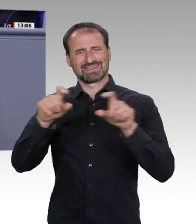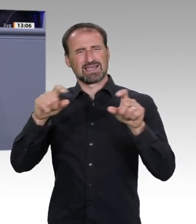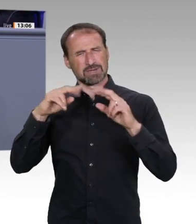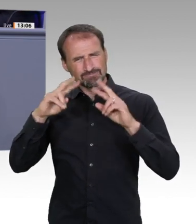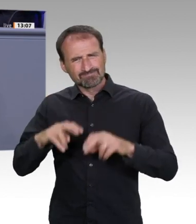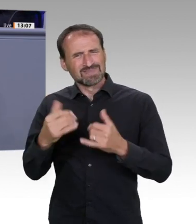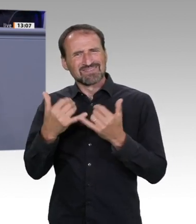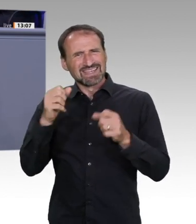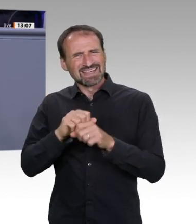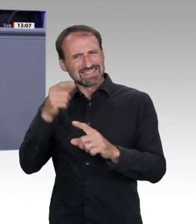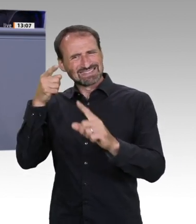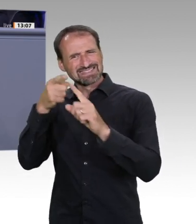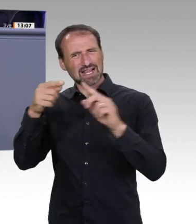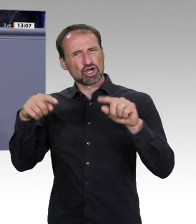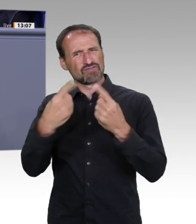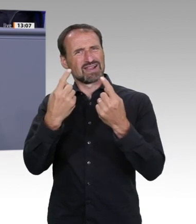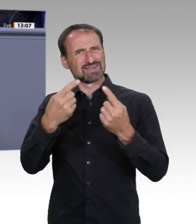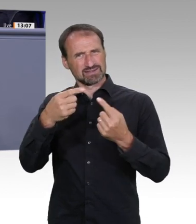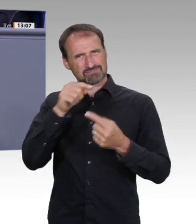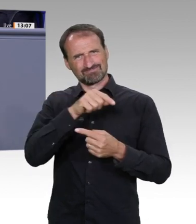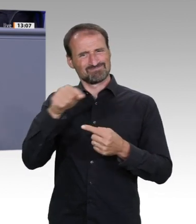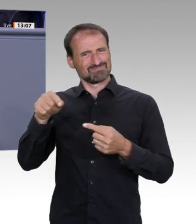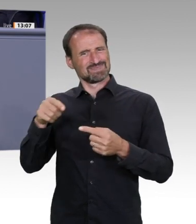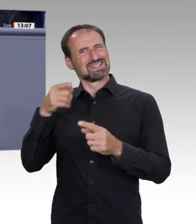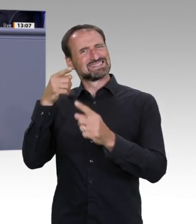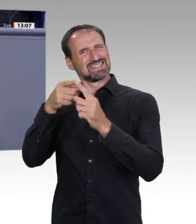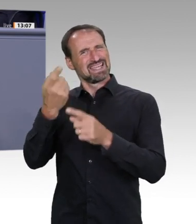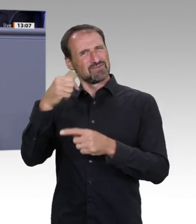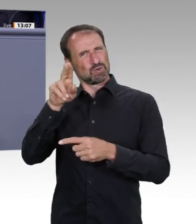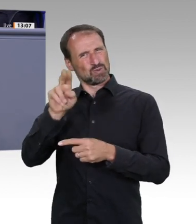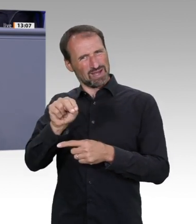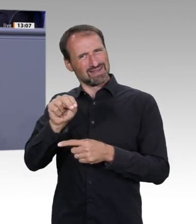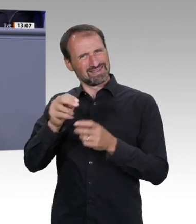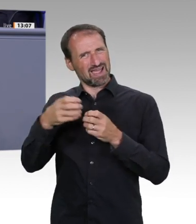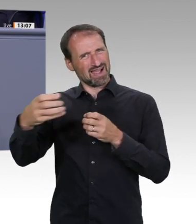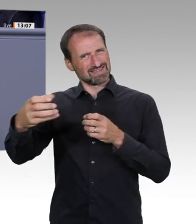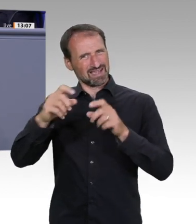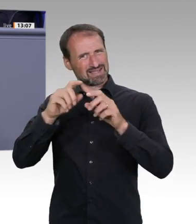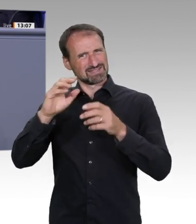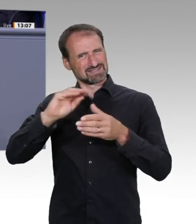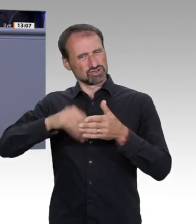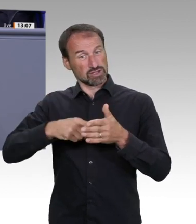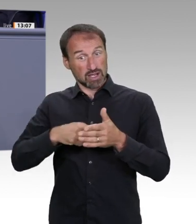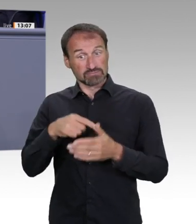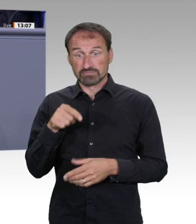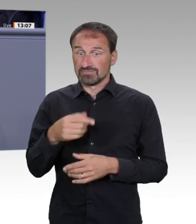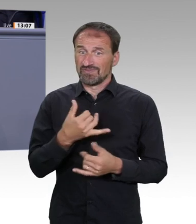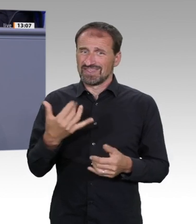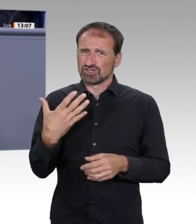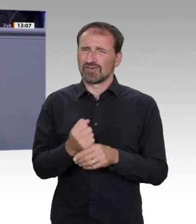Schnittstellen gewinnbringend? Denn Nachhaltigkeit ist ein Querschnittsthema, das alle Politikbereiche betrifft.